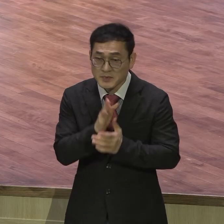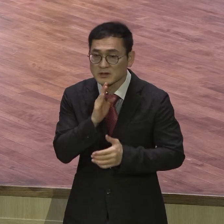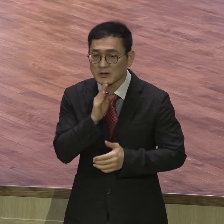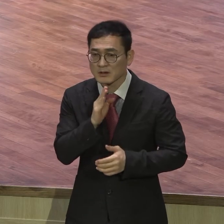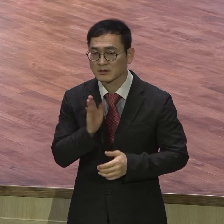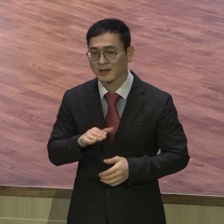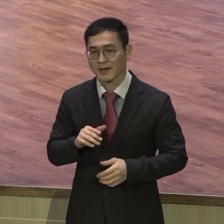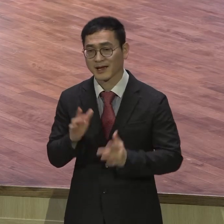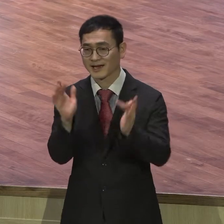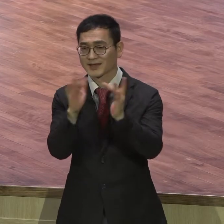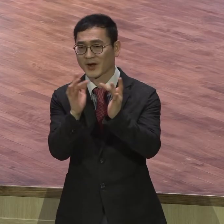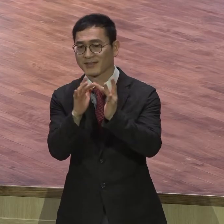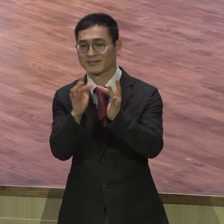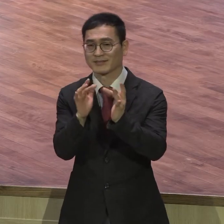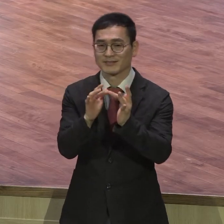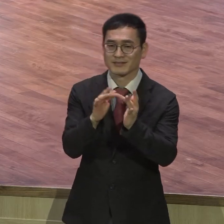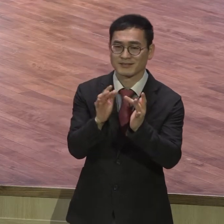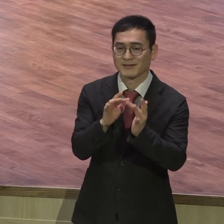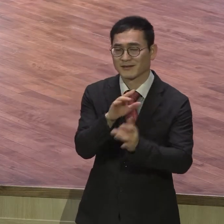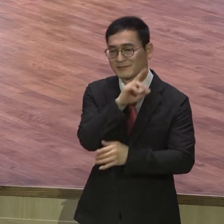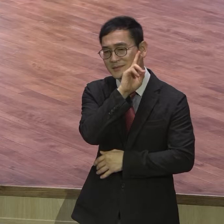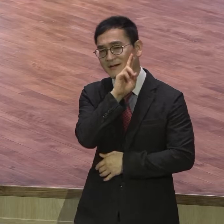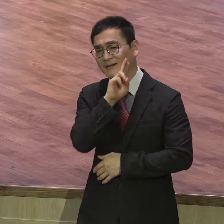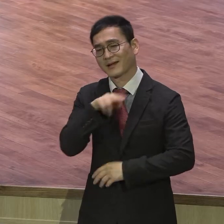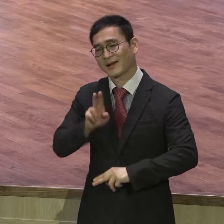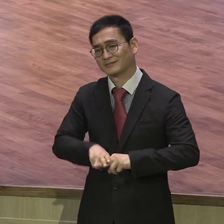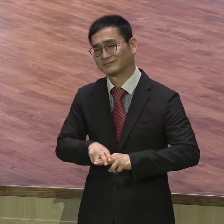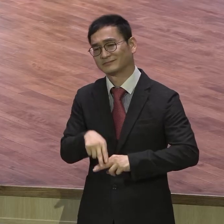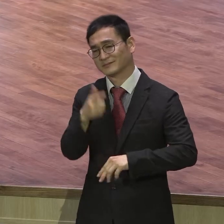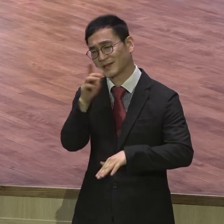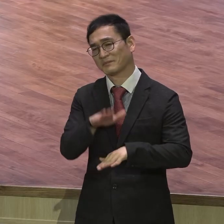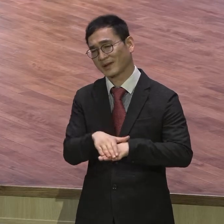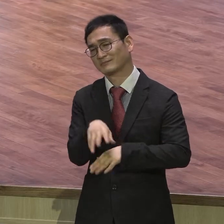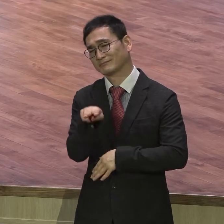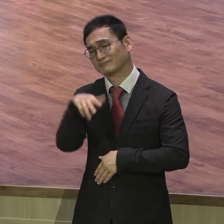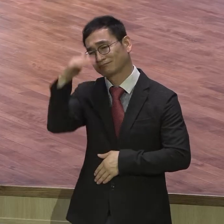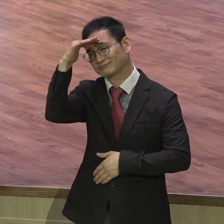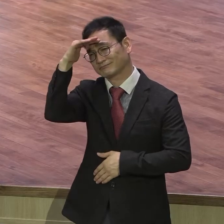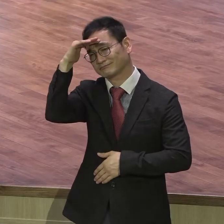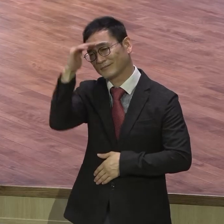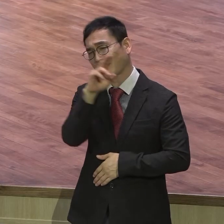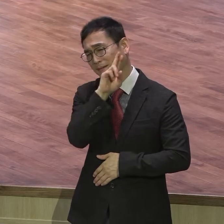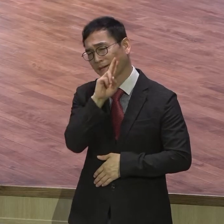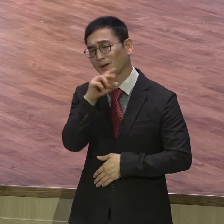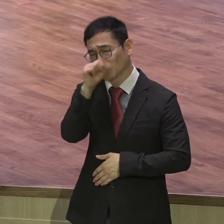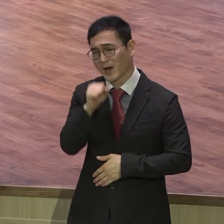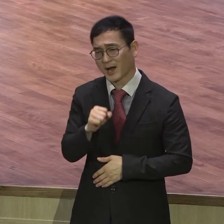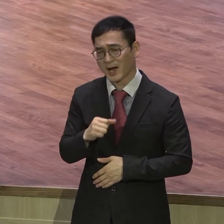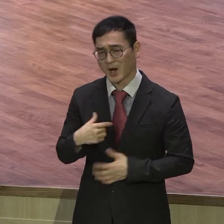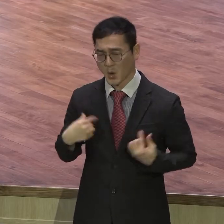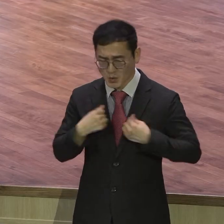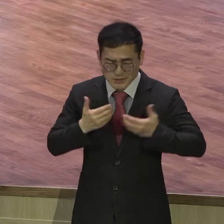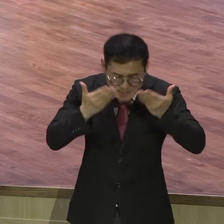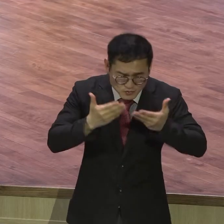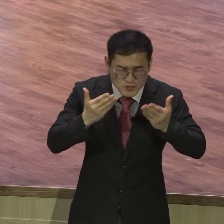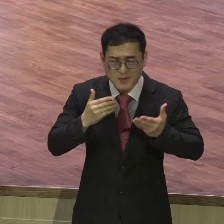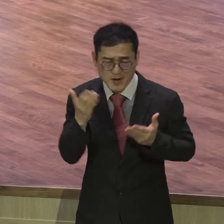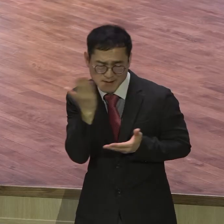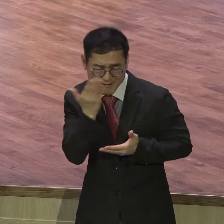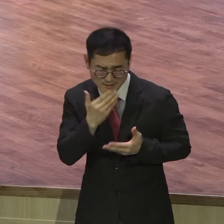좋네 화장 안 해도 좋고 머리 안 해도 좋고 오늘 안 해도 좋고 너무 편하다 그냥 앉아있어 너무 편하다 그렇습니까 그